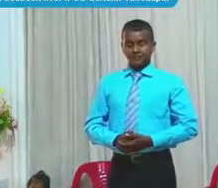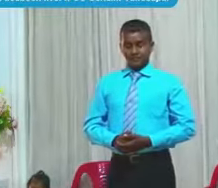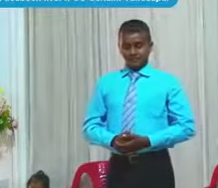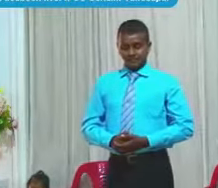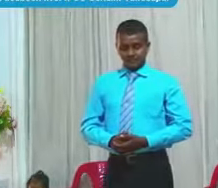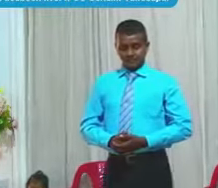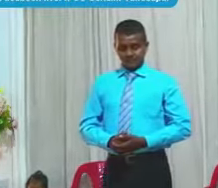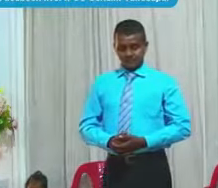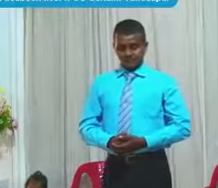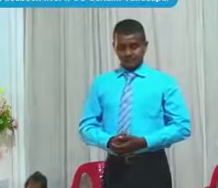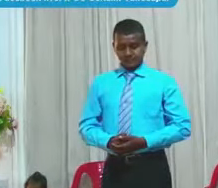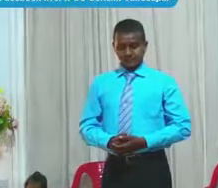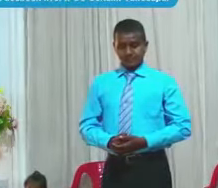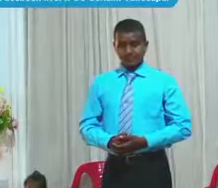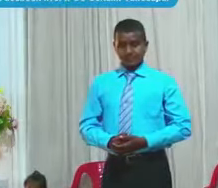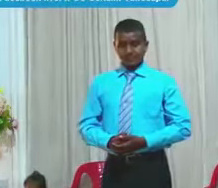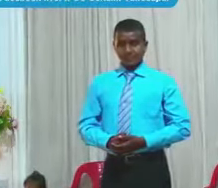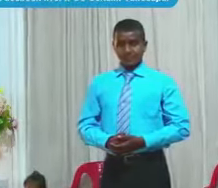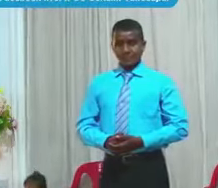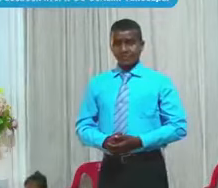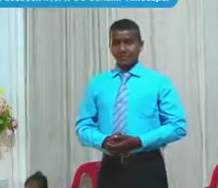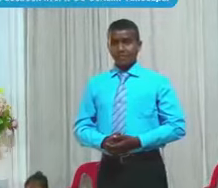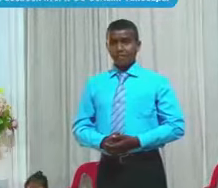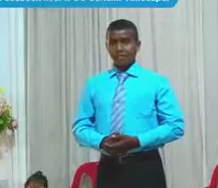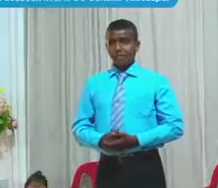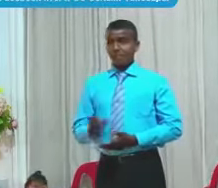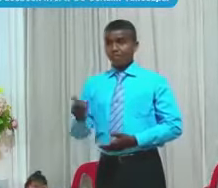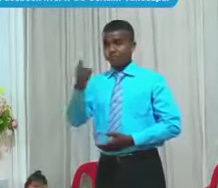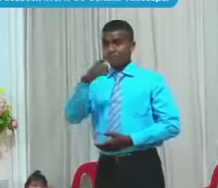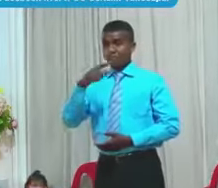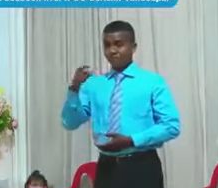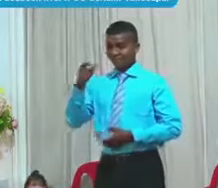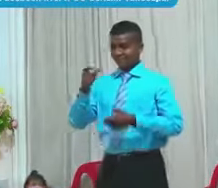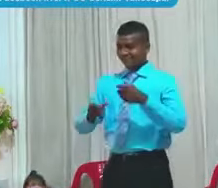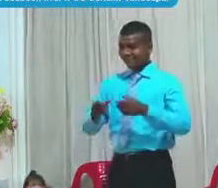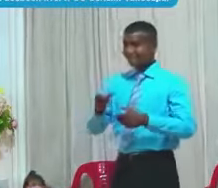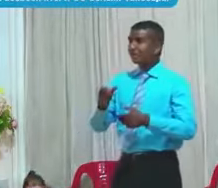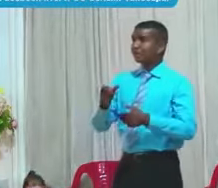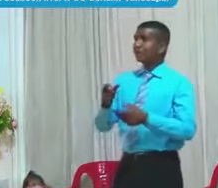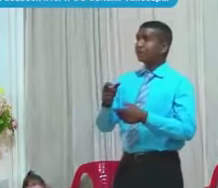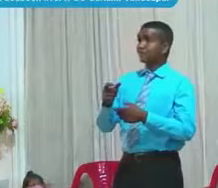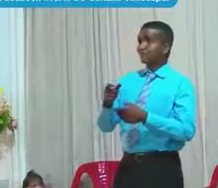Al hombre No le conviene Revelarse Contra Dios